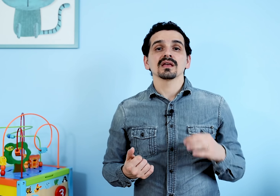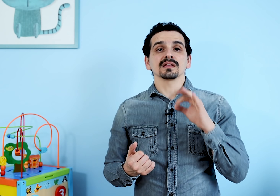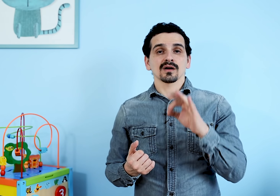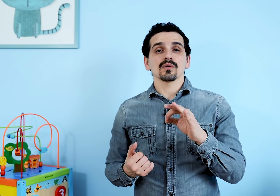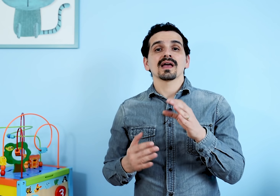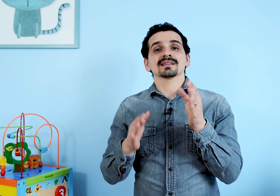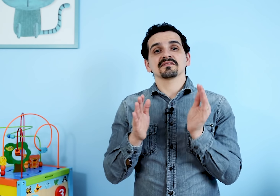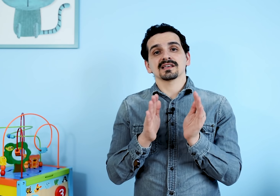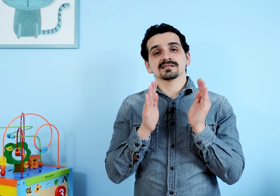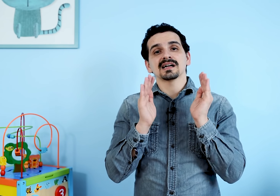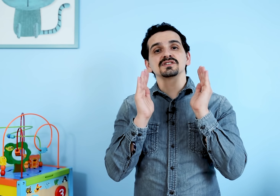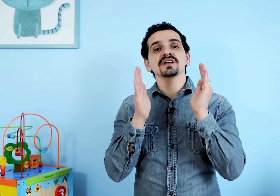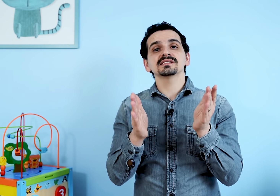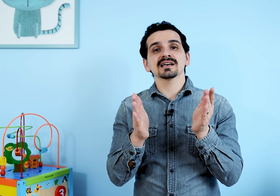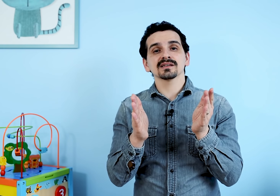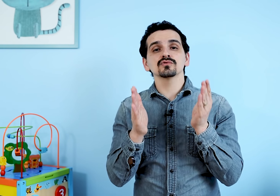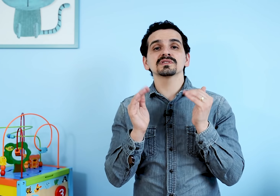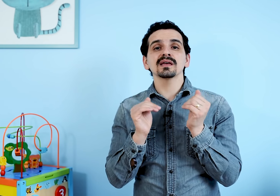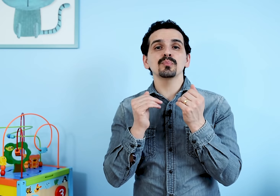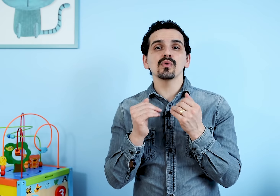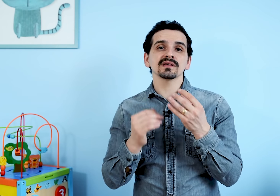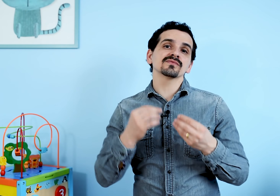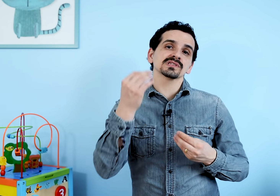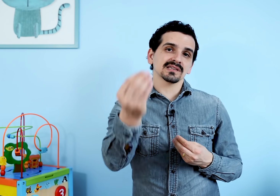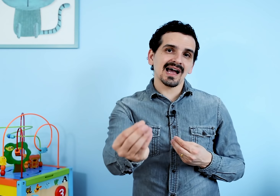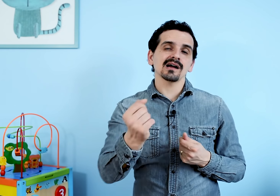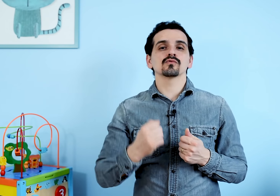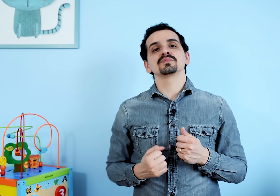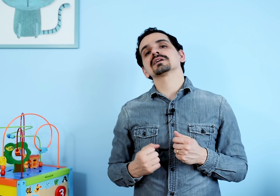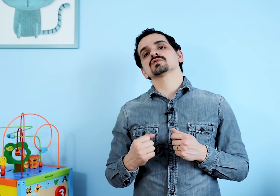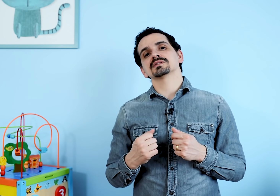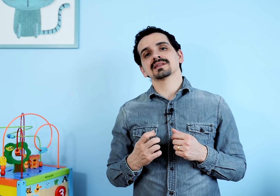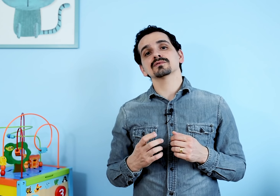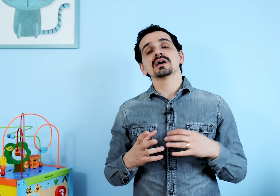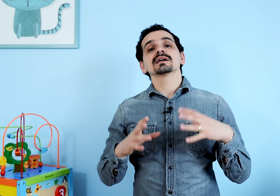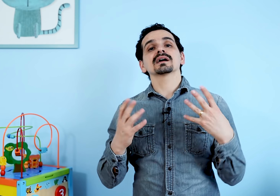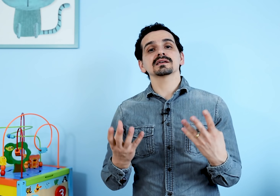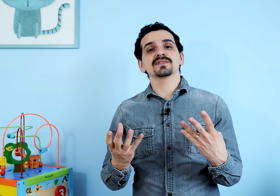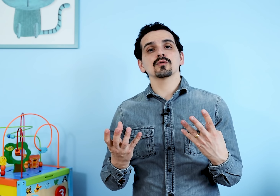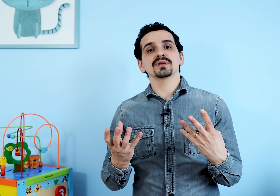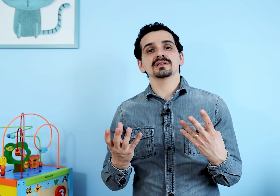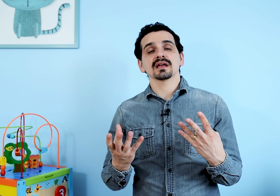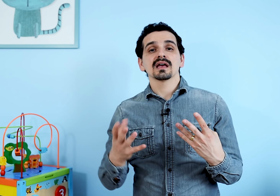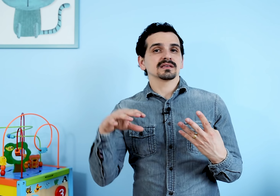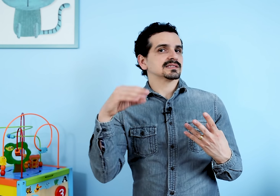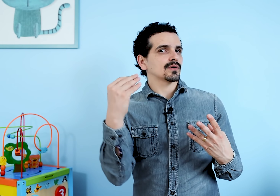Então, é através da diferenciação do tempo em que você dá o objeto solicitado, que a criança vai compreender que se eu